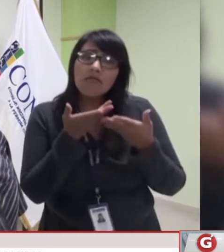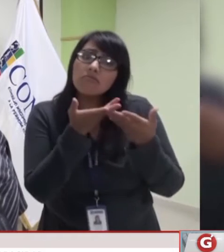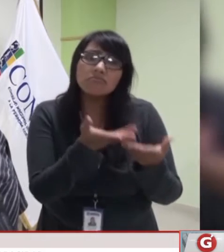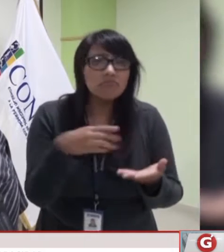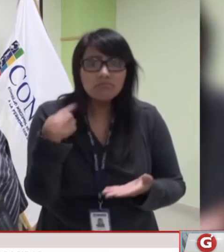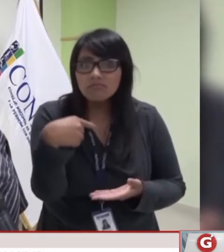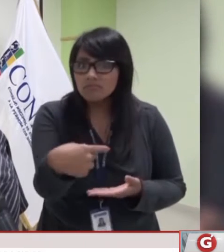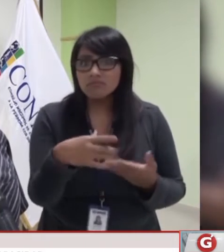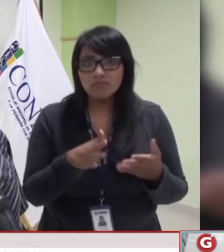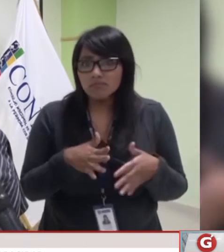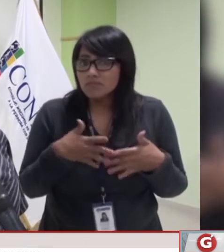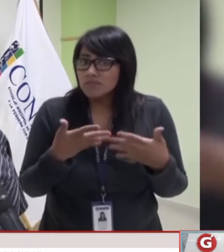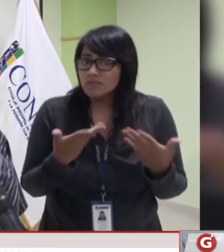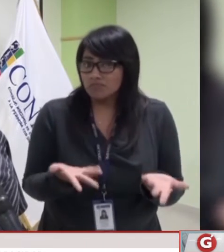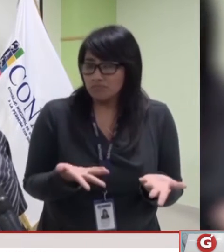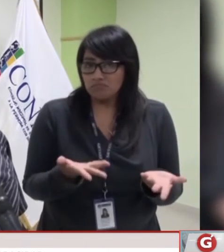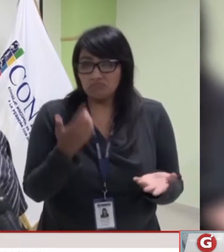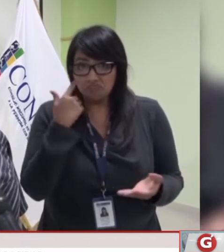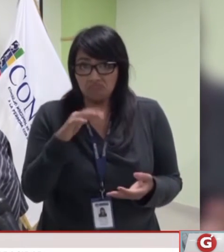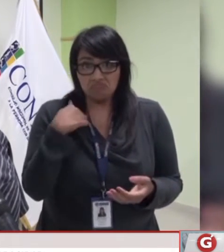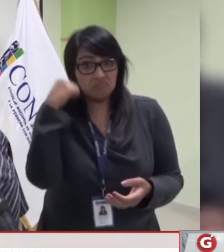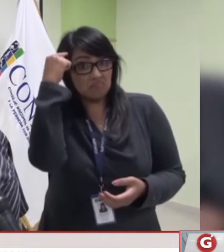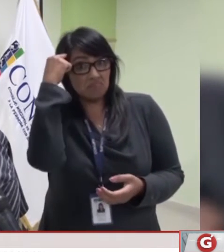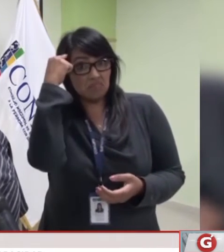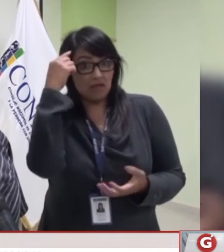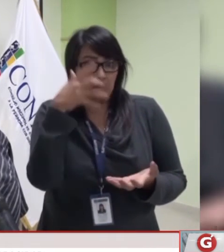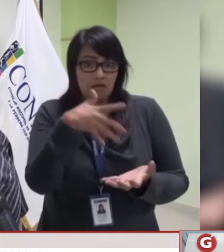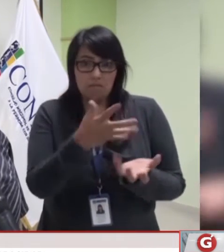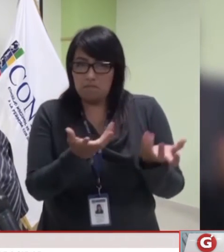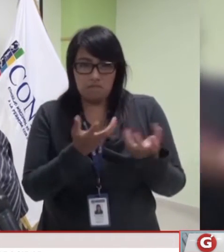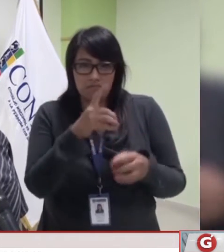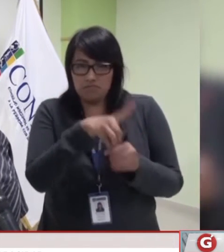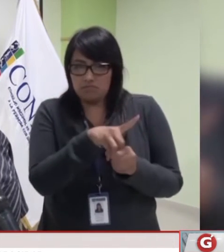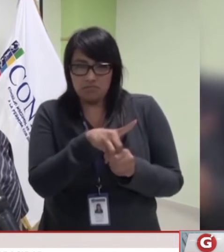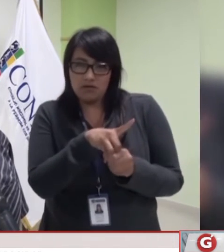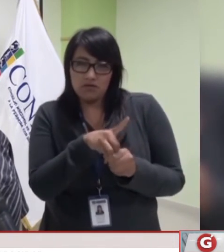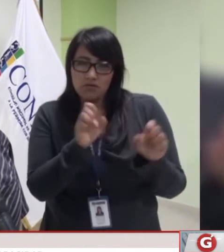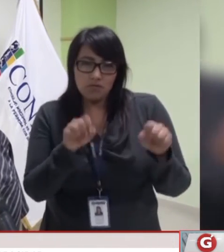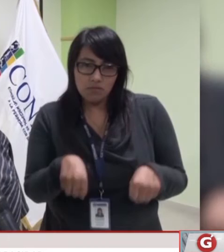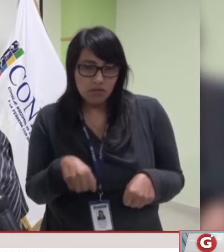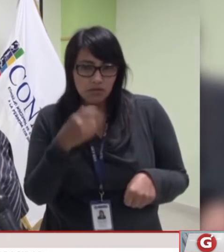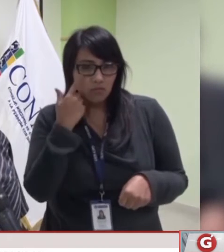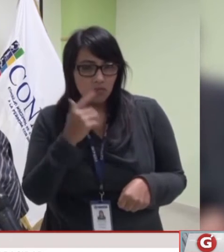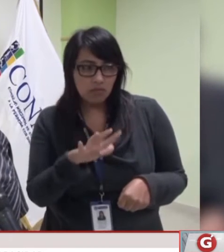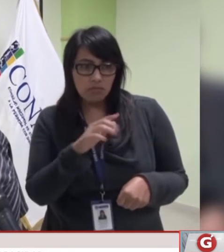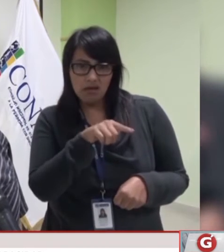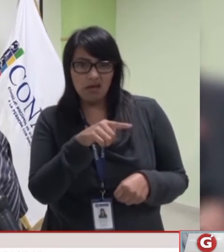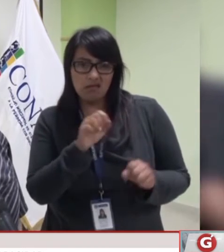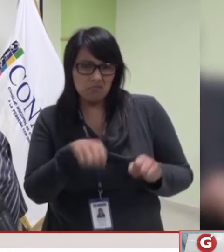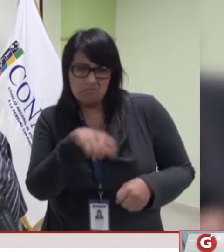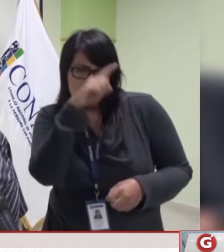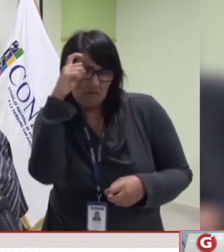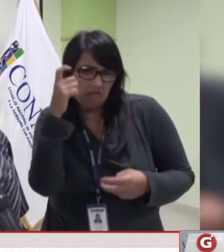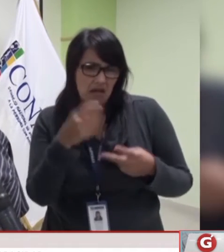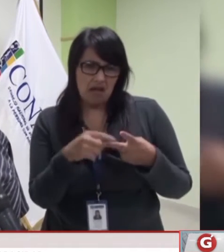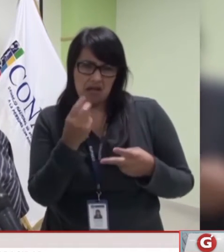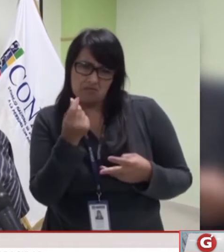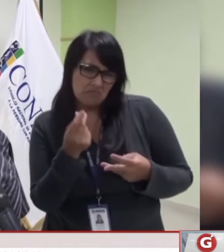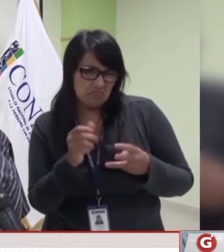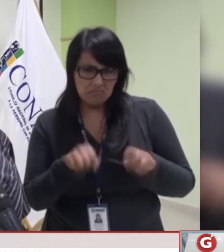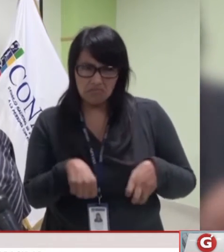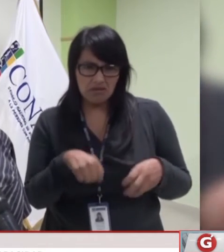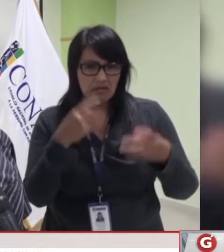una persona con discapacidad no puede ser un actor productivo en la sociedad.